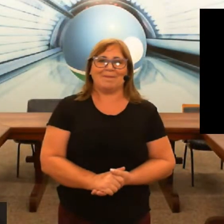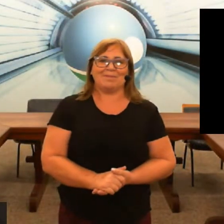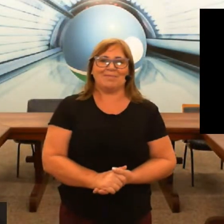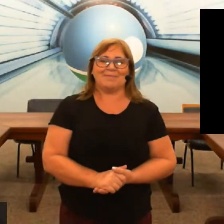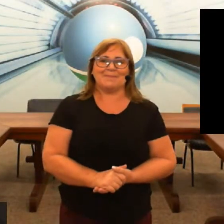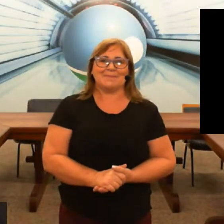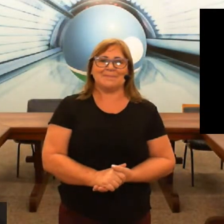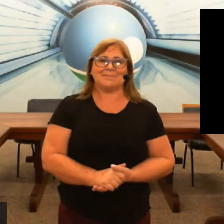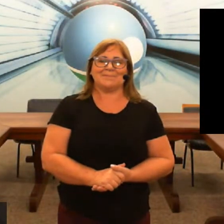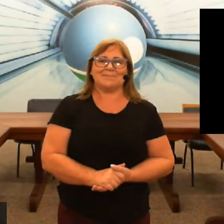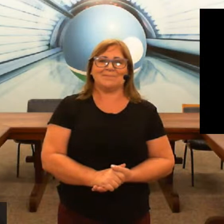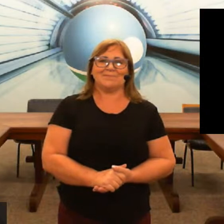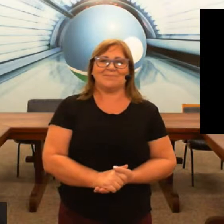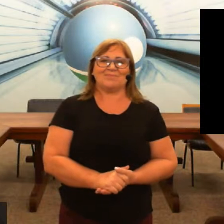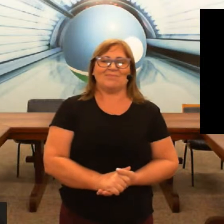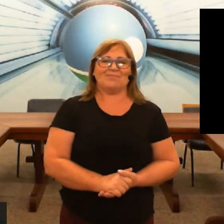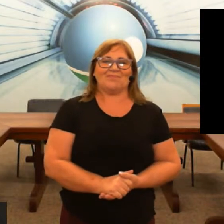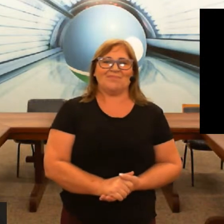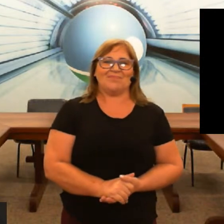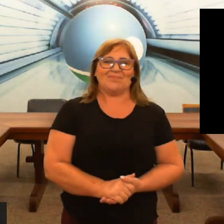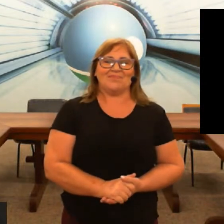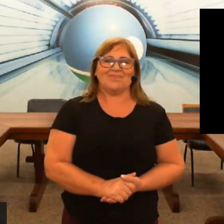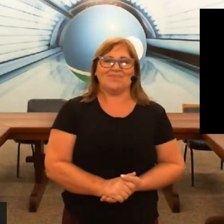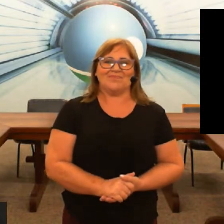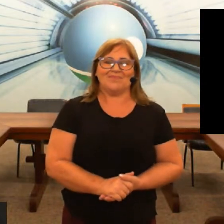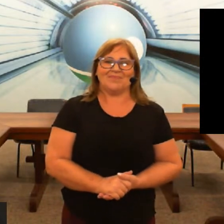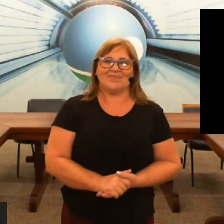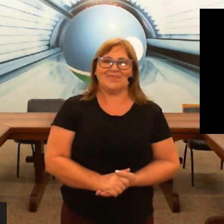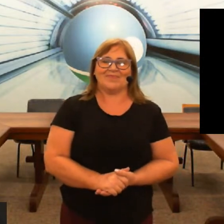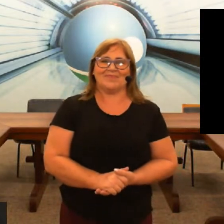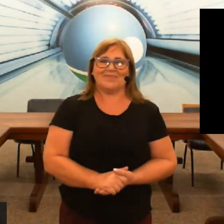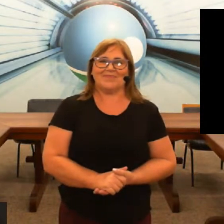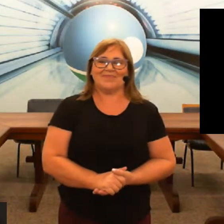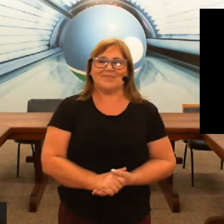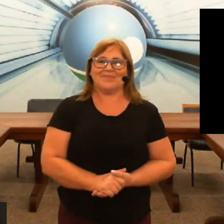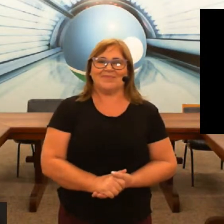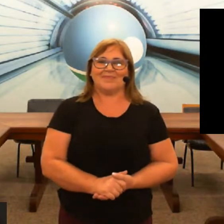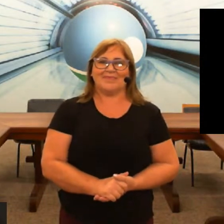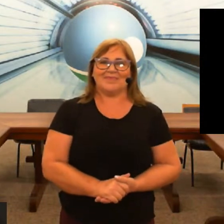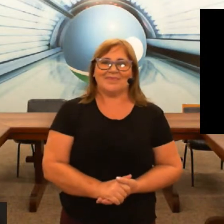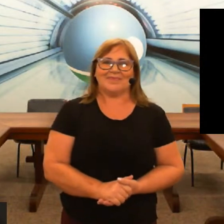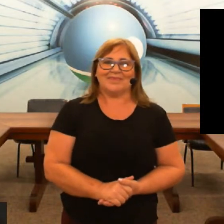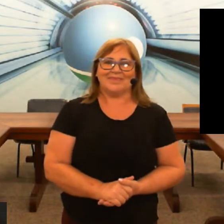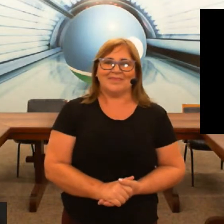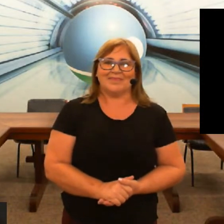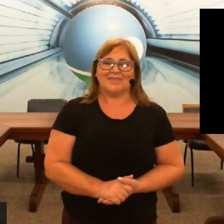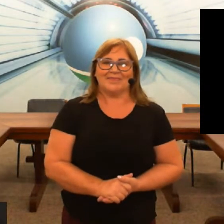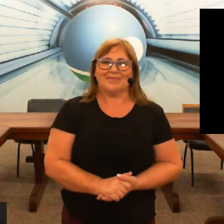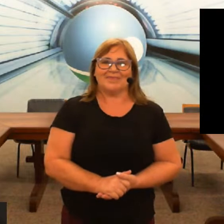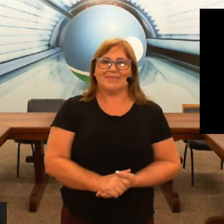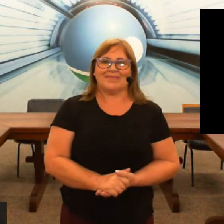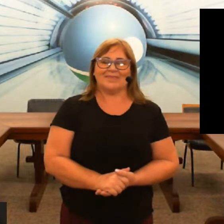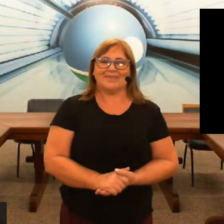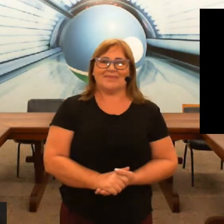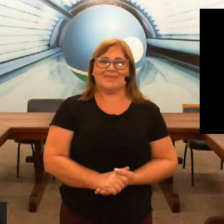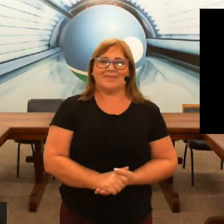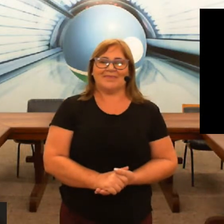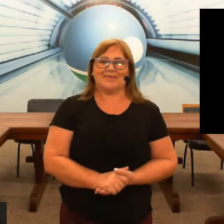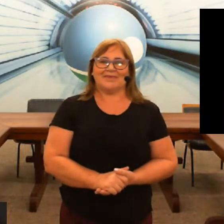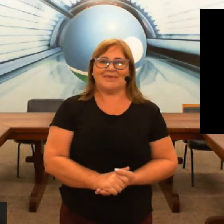novamente o alfabeto aí eu vou pedir para o pessoal da informática deixar você na tela inteira porque teve uma aluna aqui que